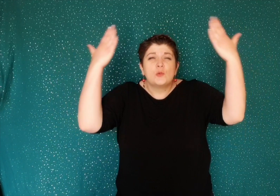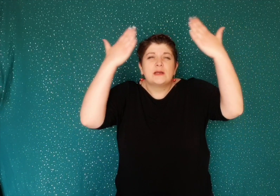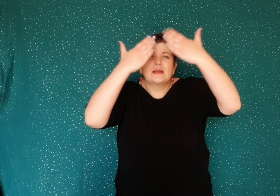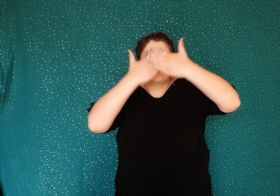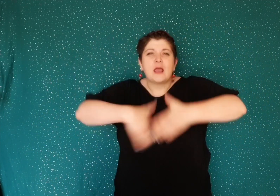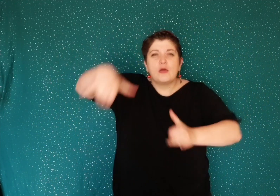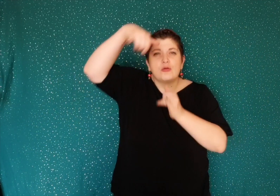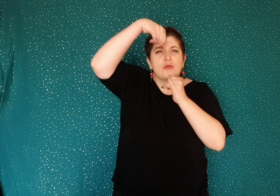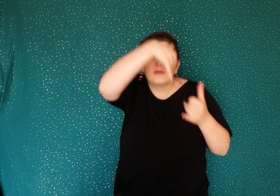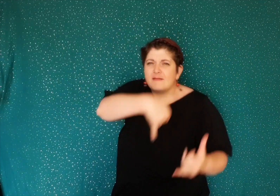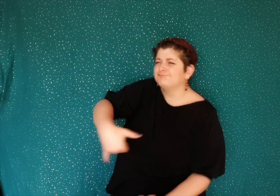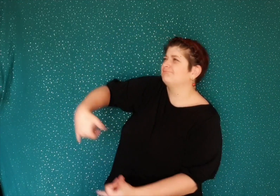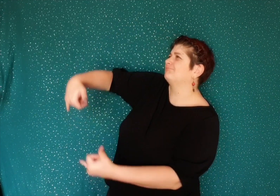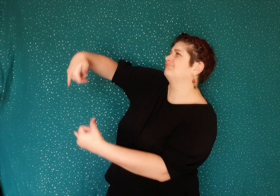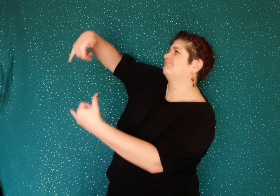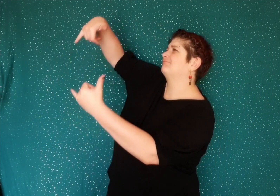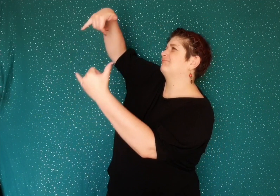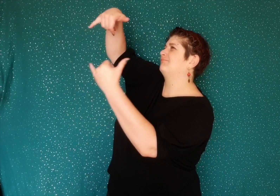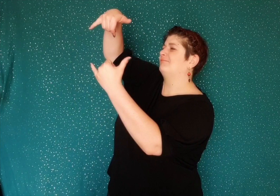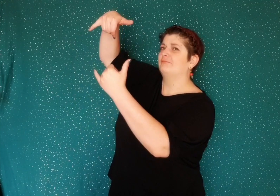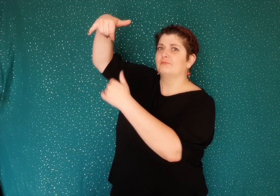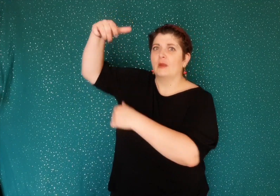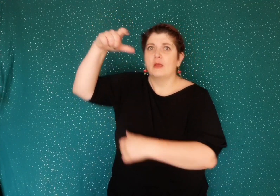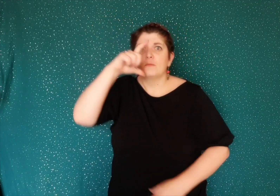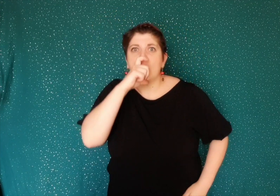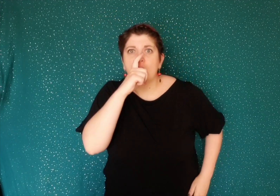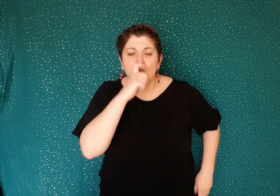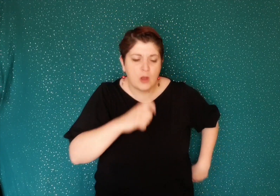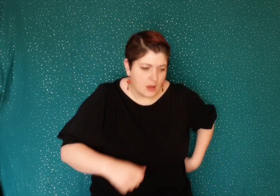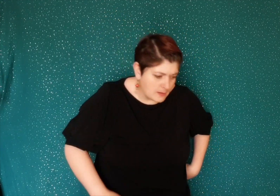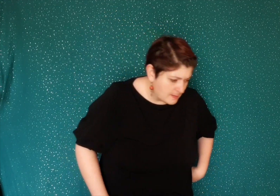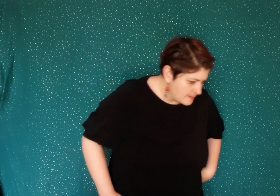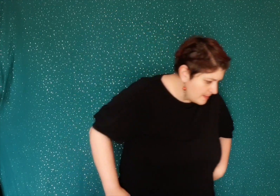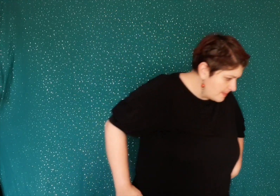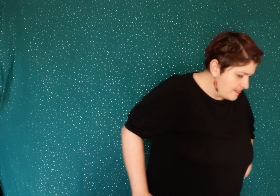toute la nuit il fait les cent pas